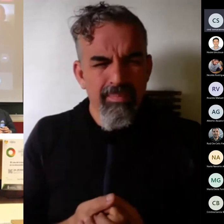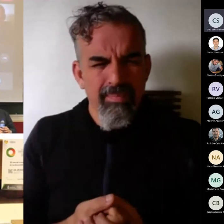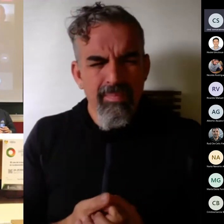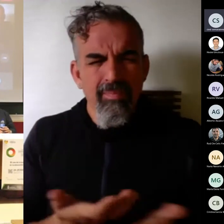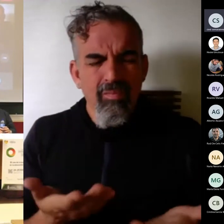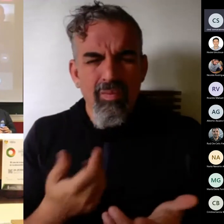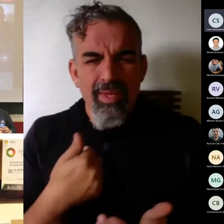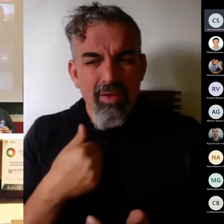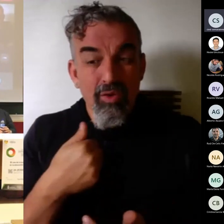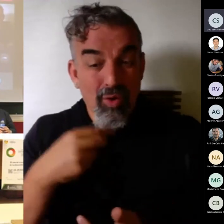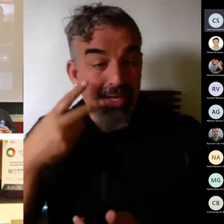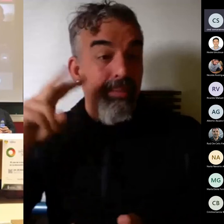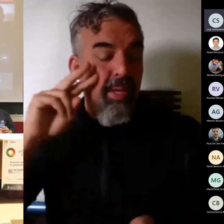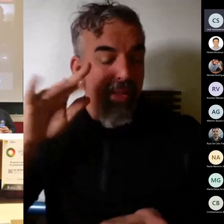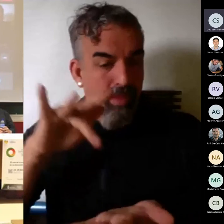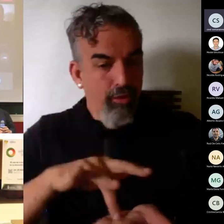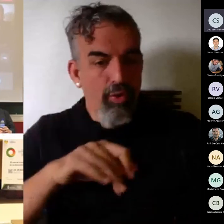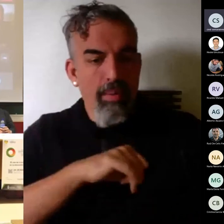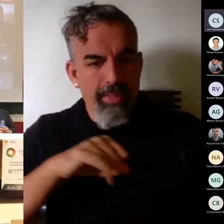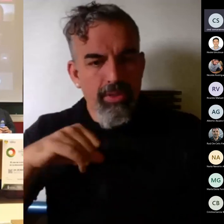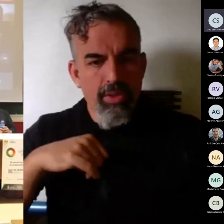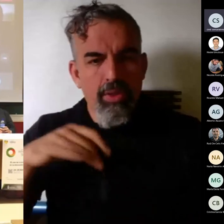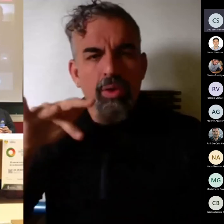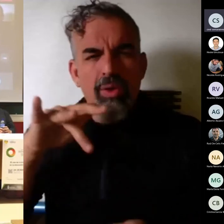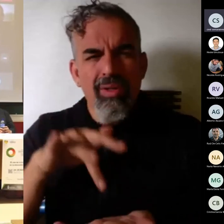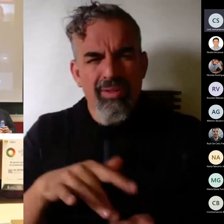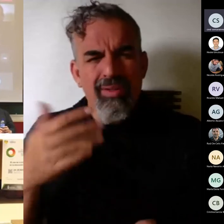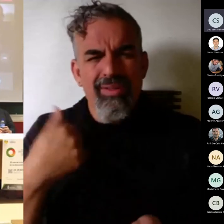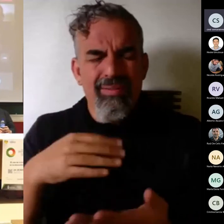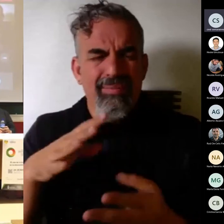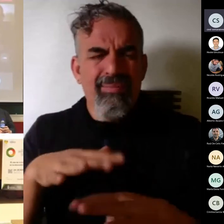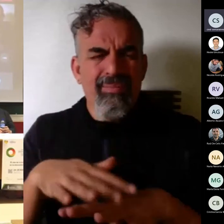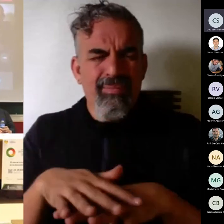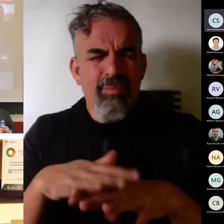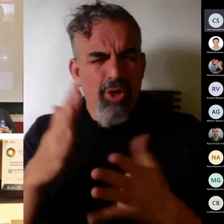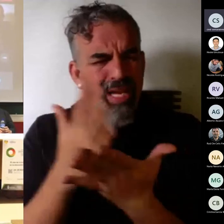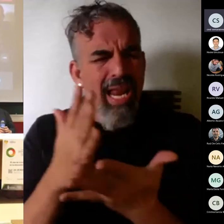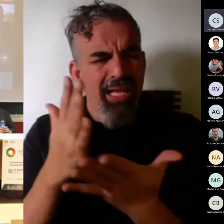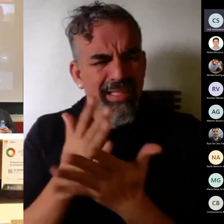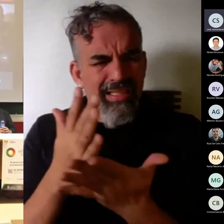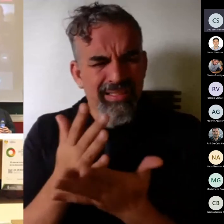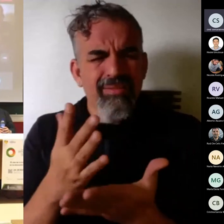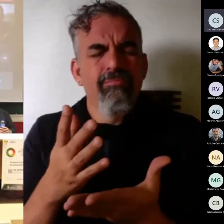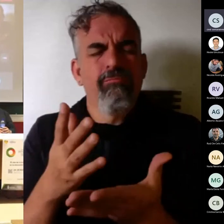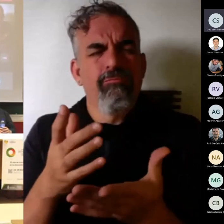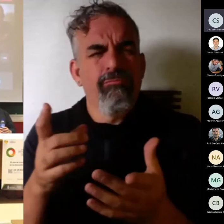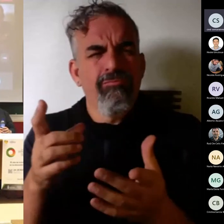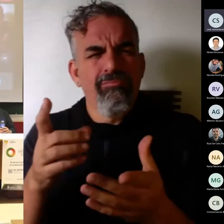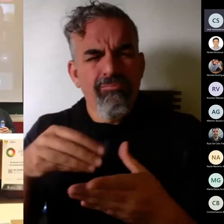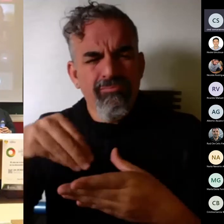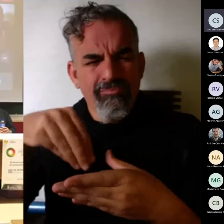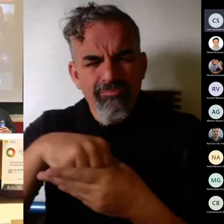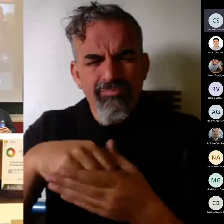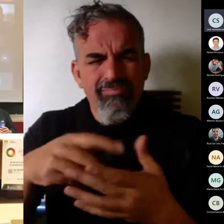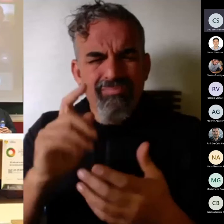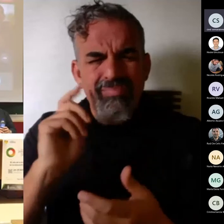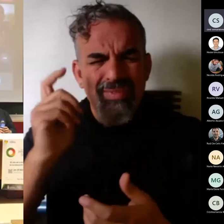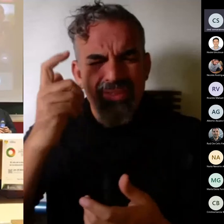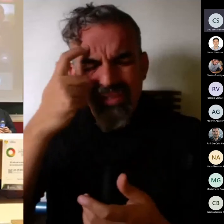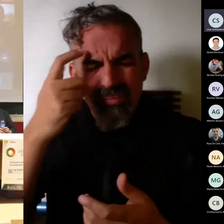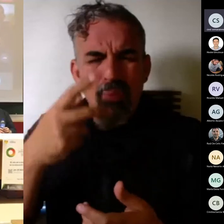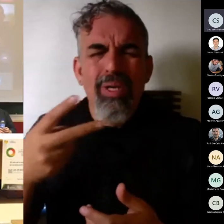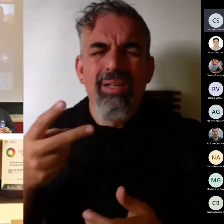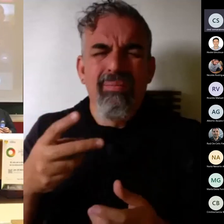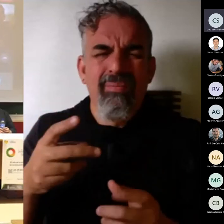Yo por experiencia personal en esto más de 25 años yo veo que en muchos entornos tanto en el entorno de secundaria